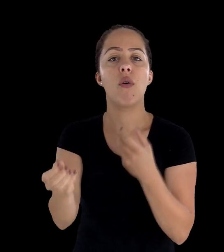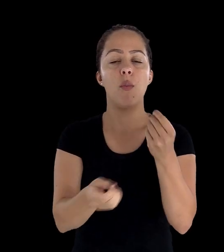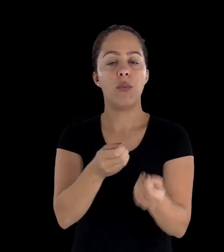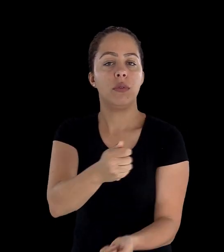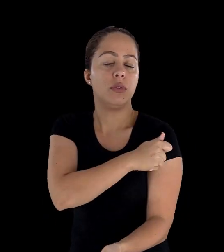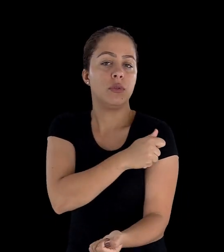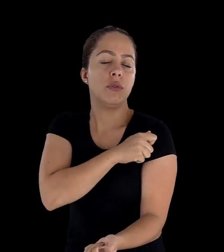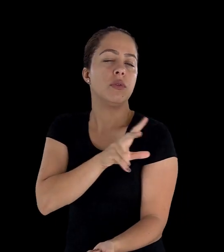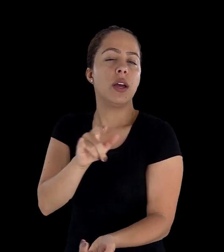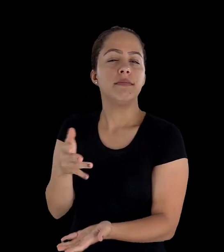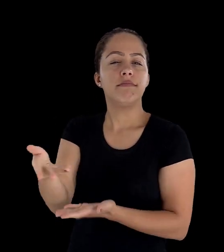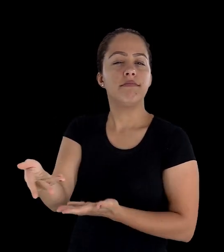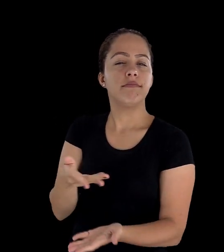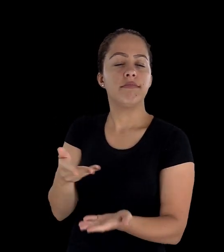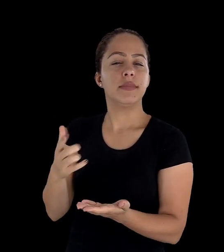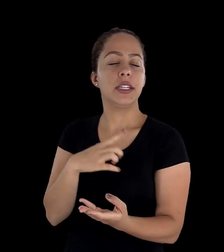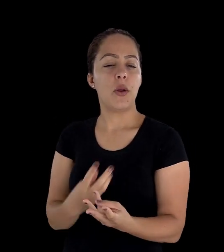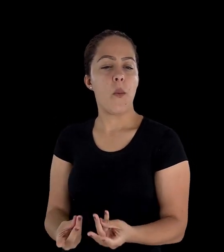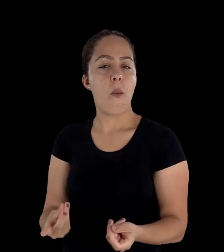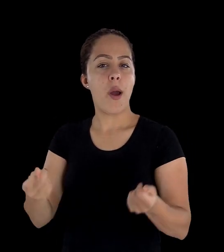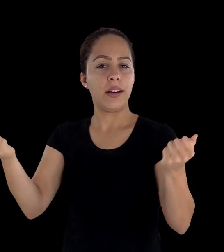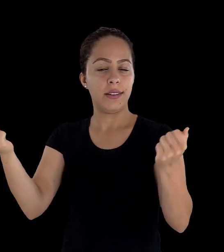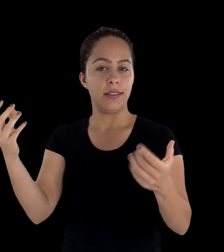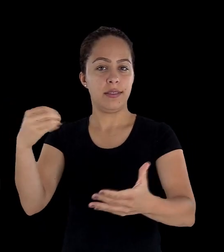intervenções qualificadas nesse espaço virtual.